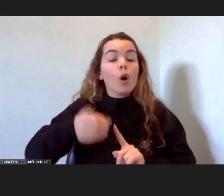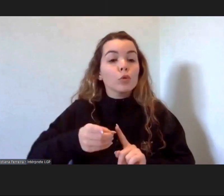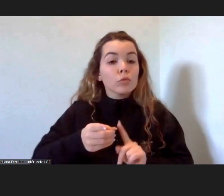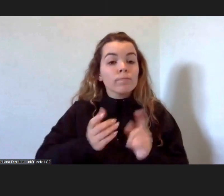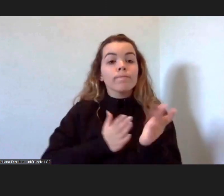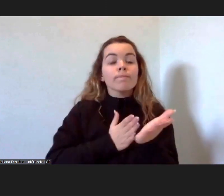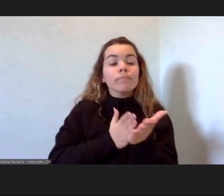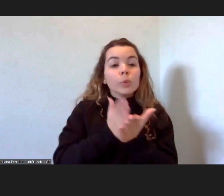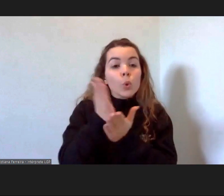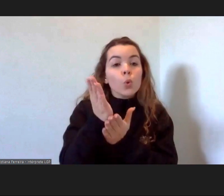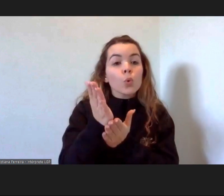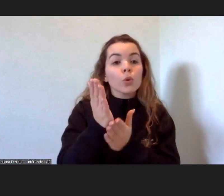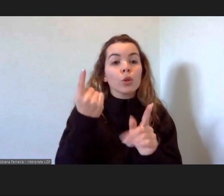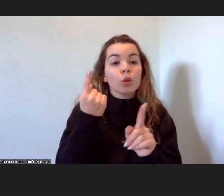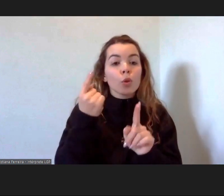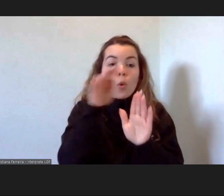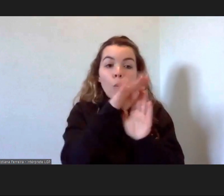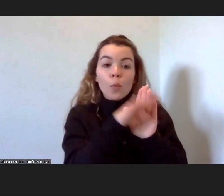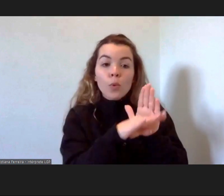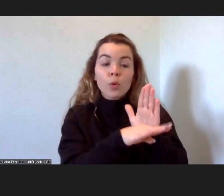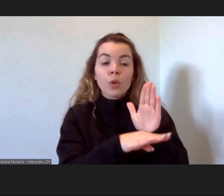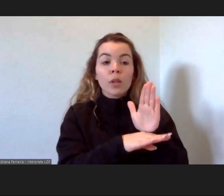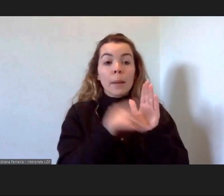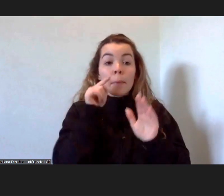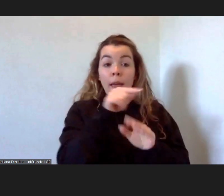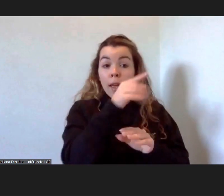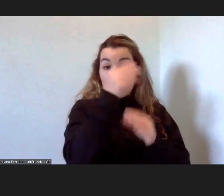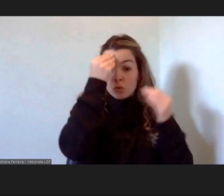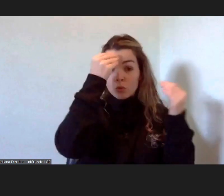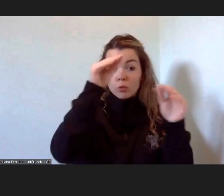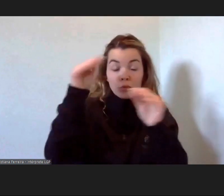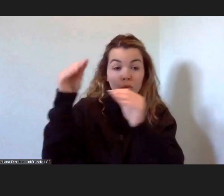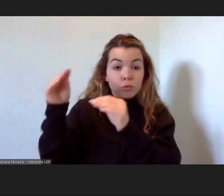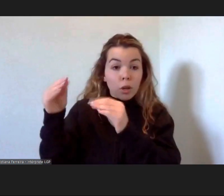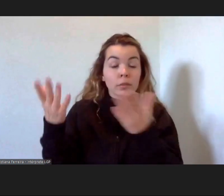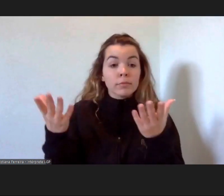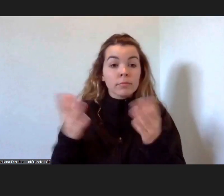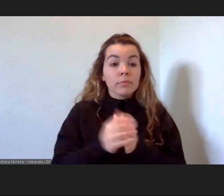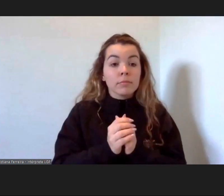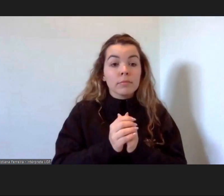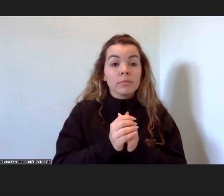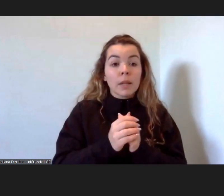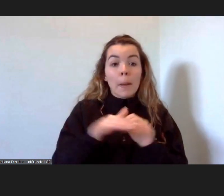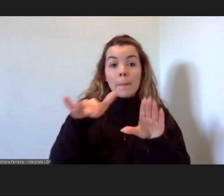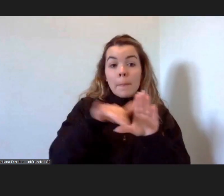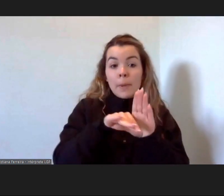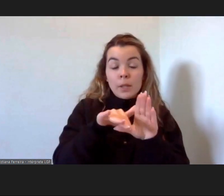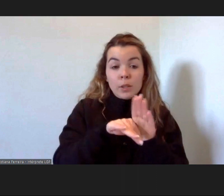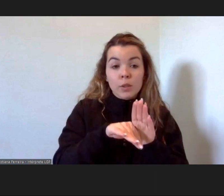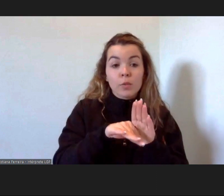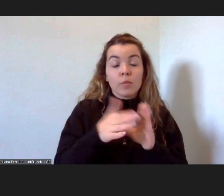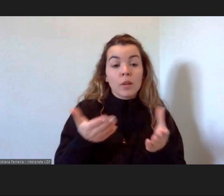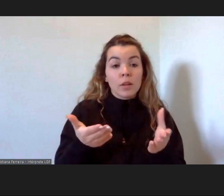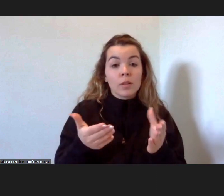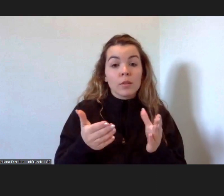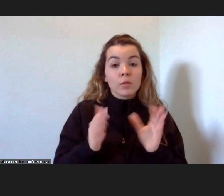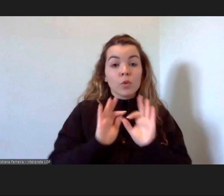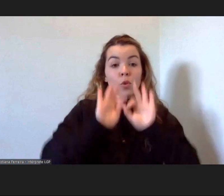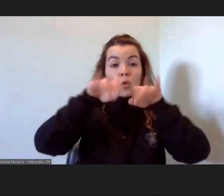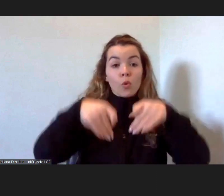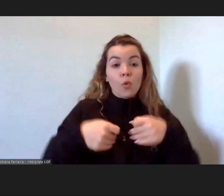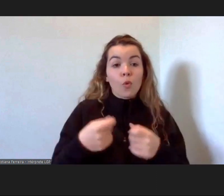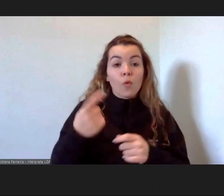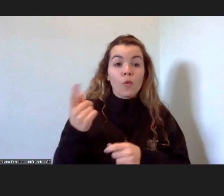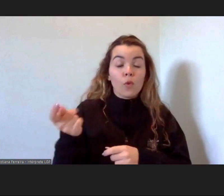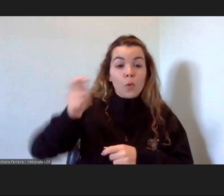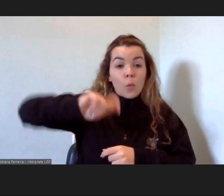àquilo que foi o programa que estes formandos frequentaram, no fundo, ao fim do último mês,